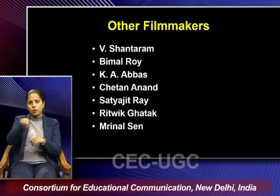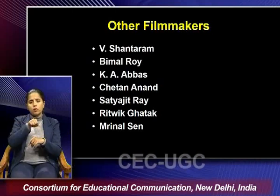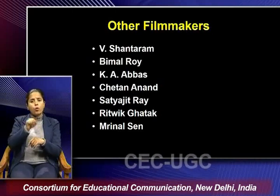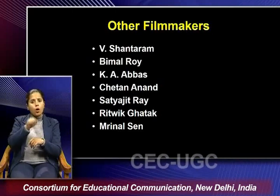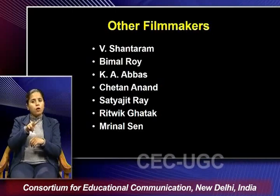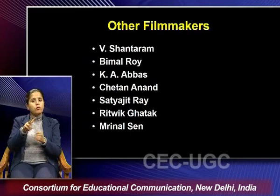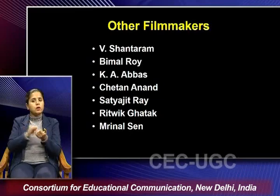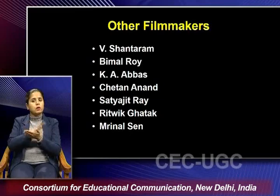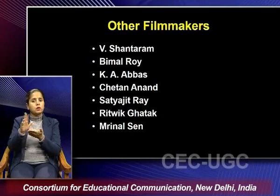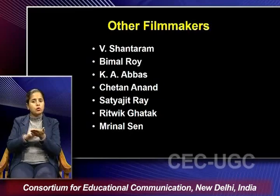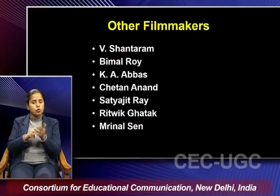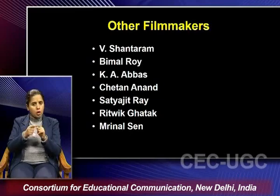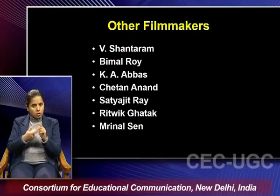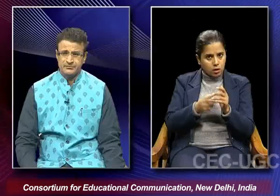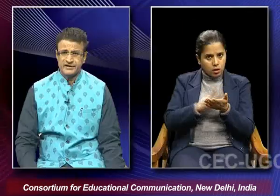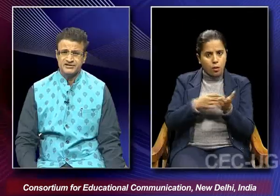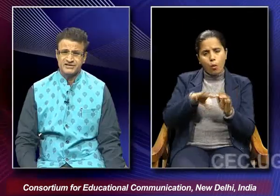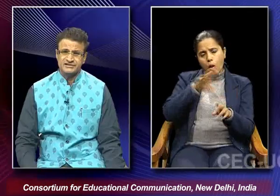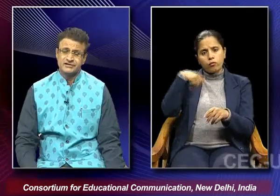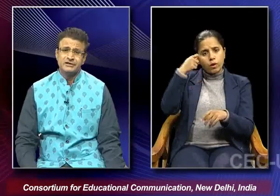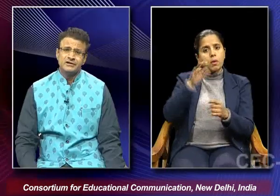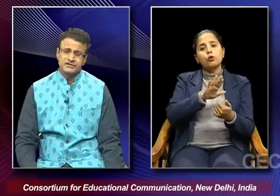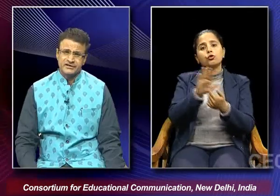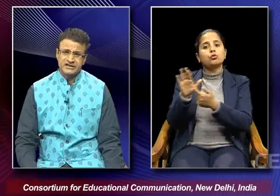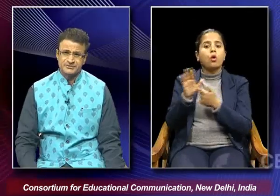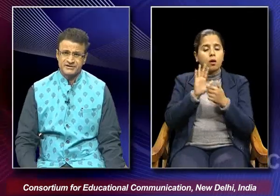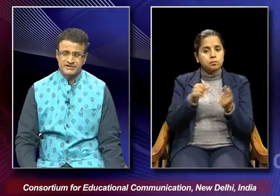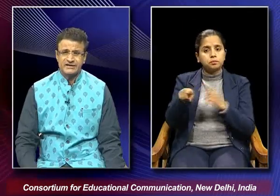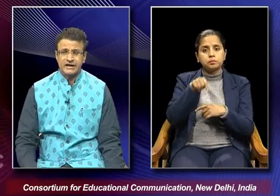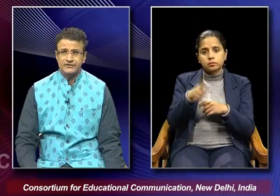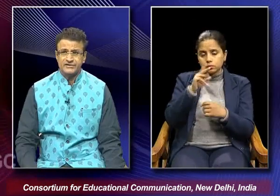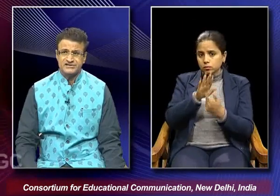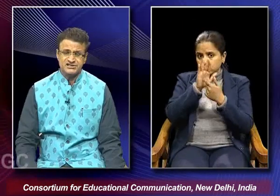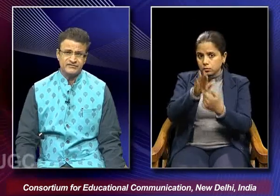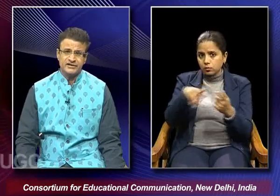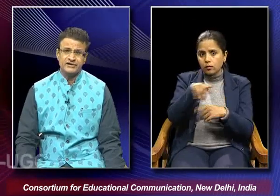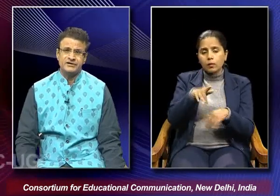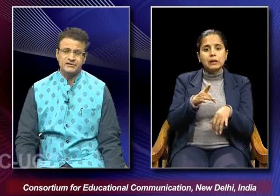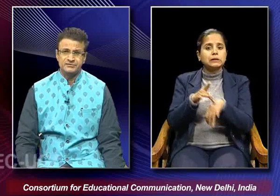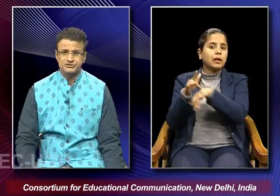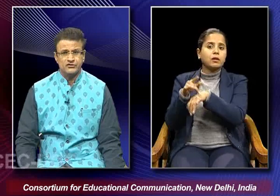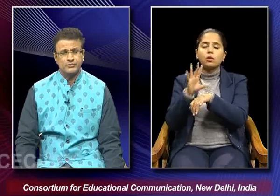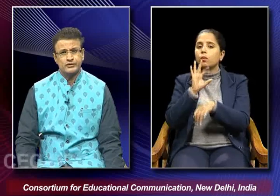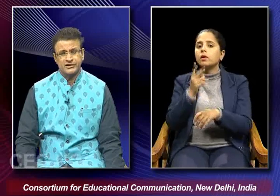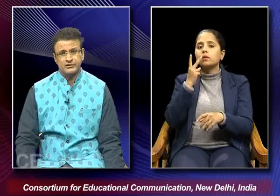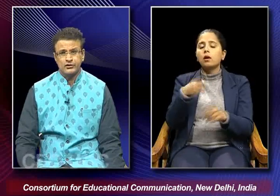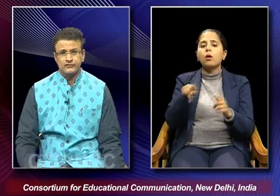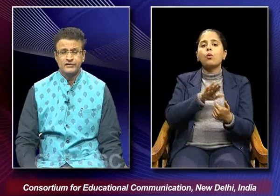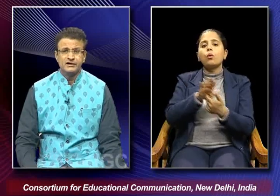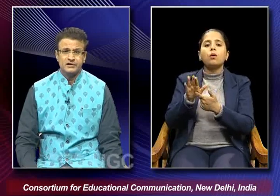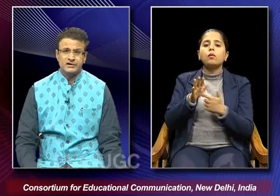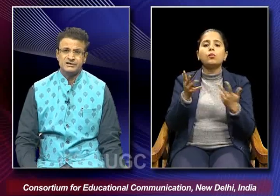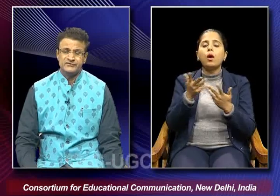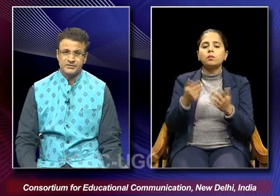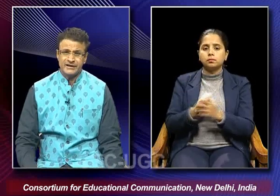also exhibited all these filmmakers rather they exhibited that kind of sensitivity in terms of portrayal of